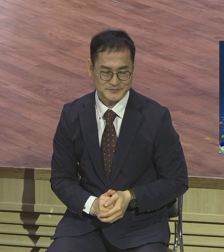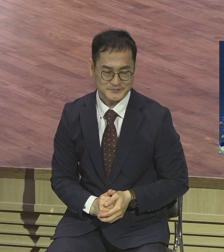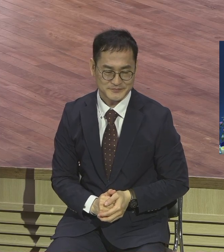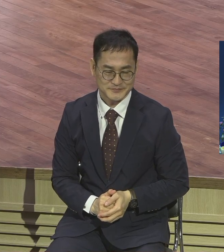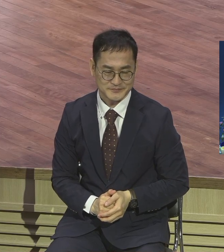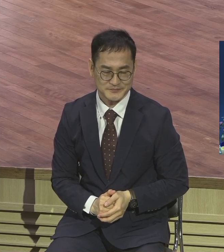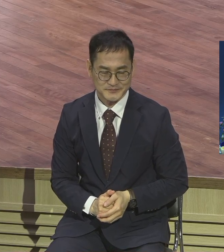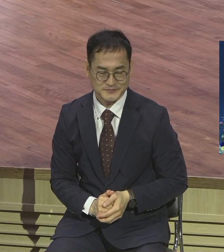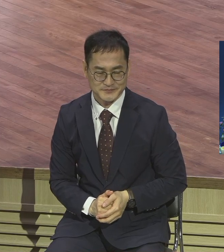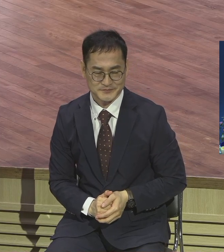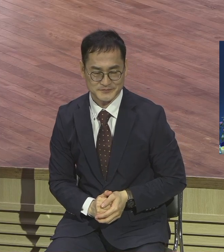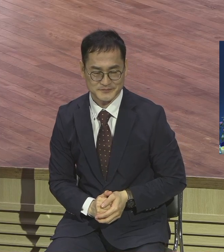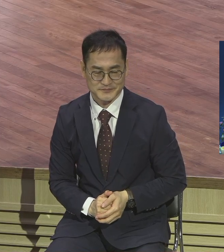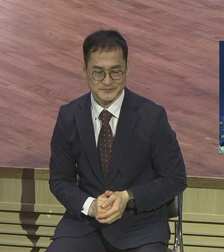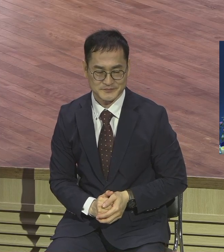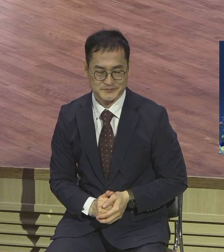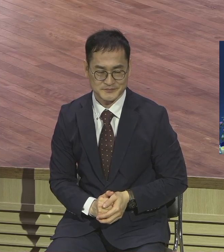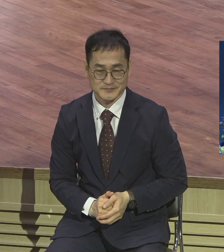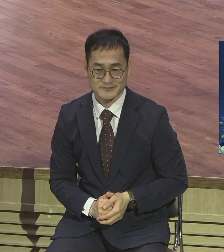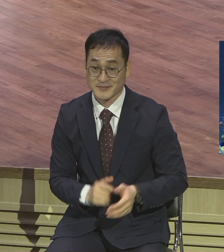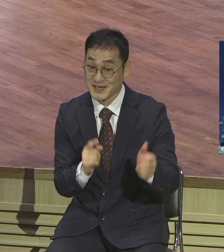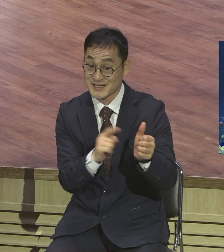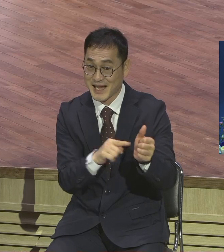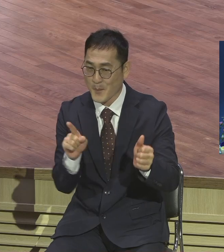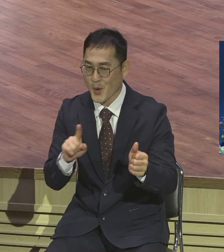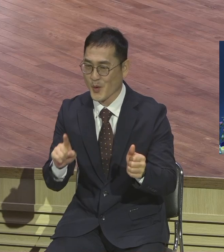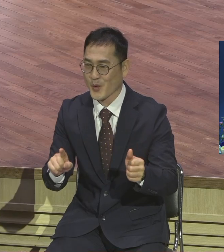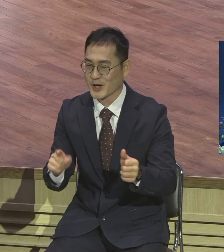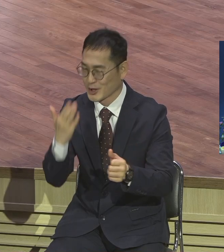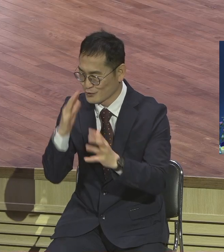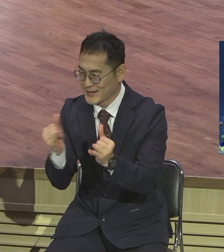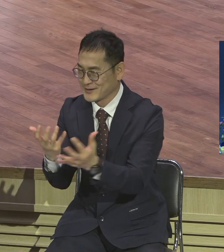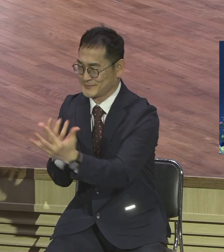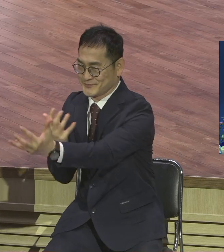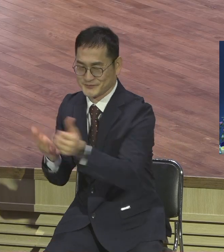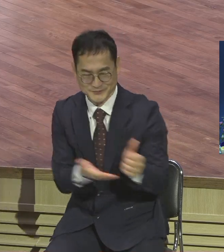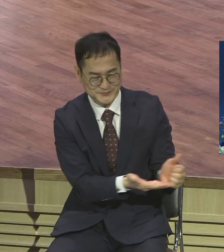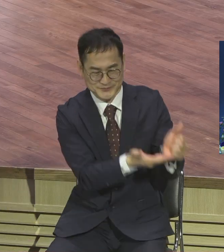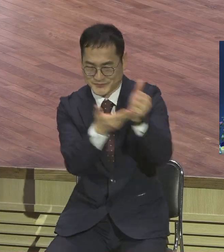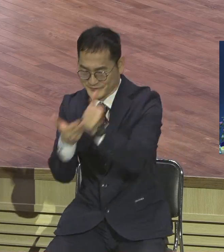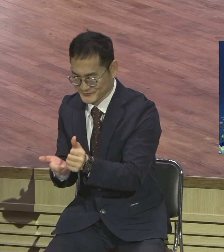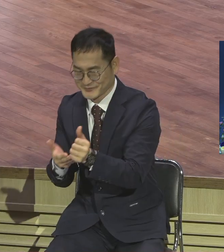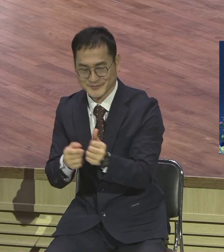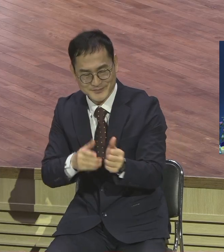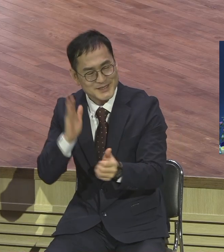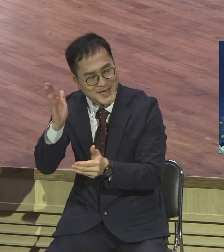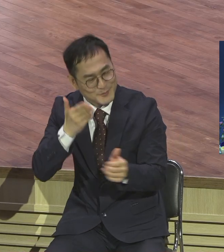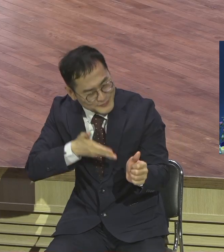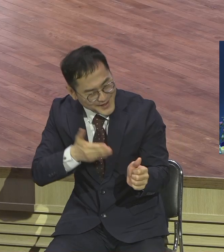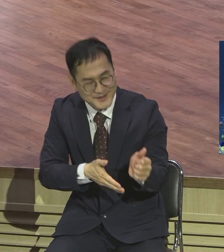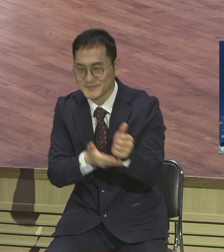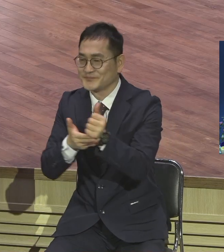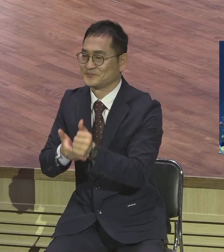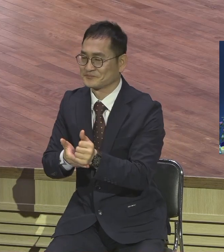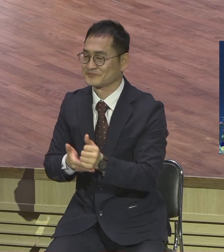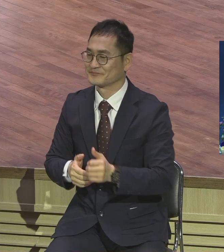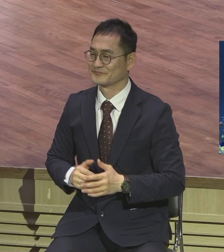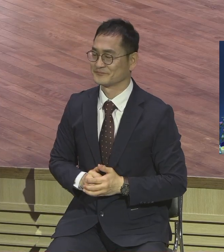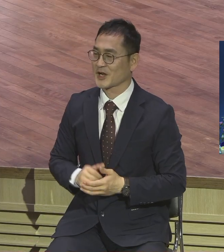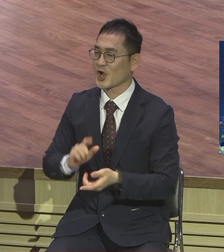설교식 입은 서로 사랑하세요 한마디 하고 들어가서 그렇게 사랑으로 원리스더라 하나님은